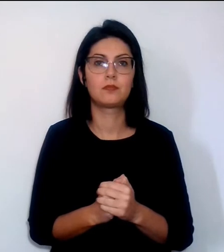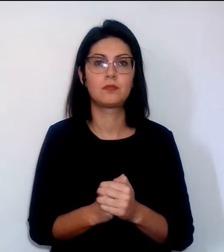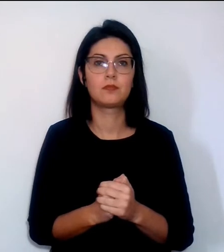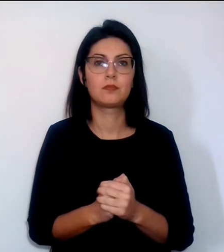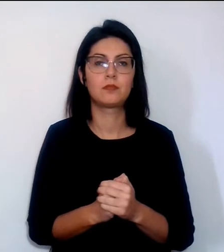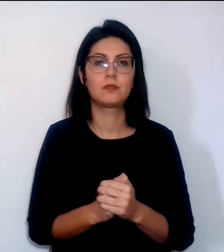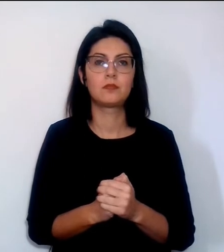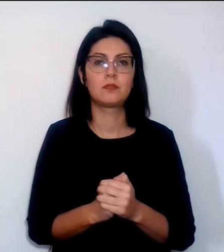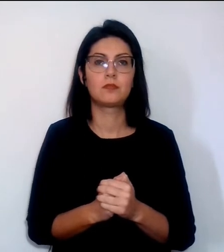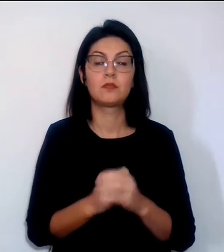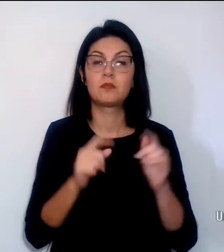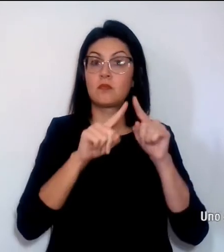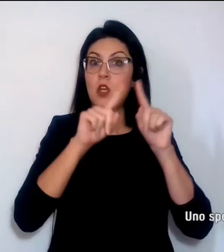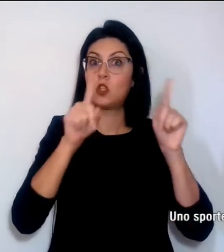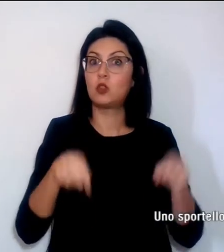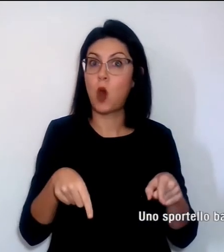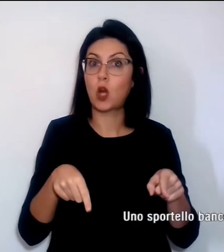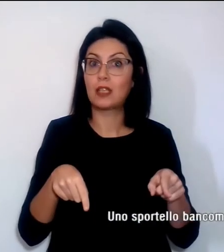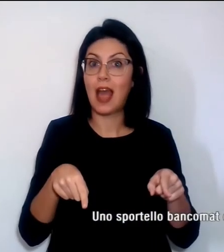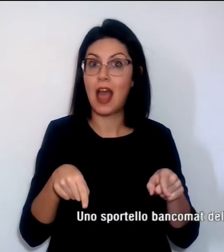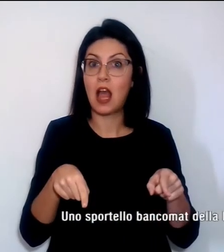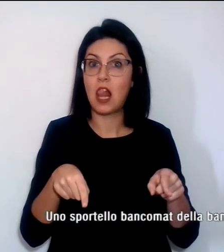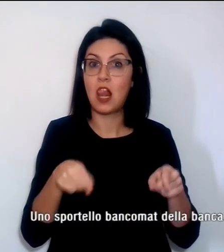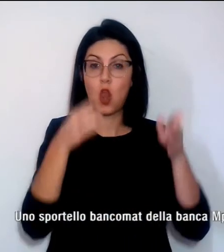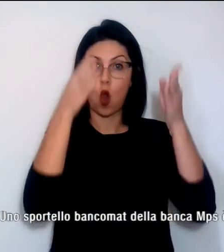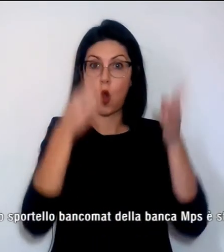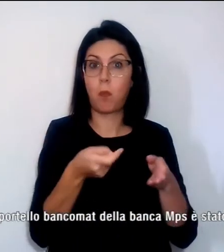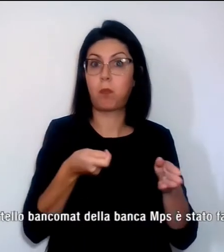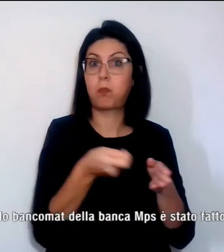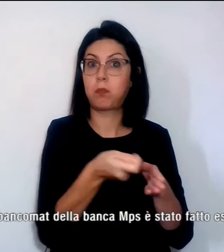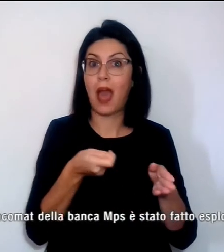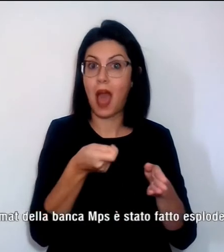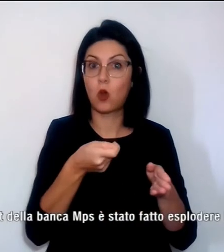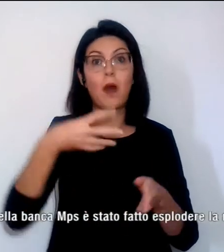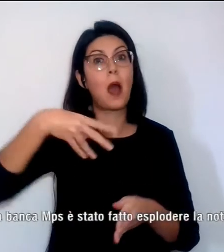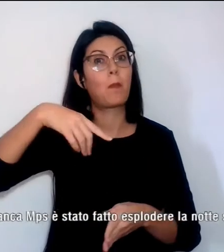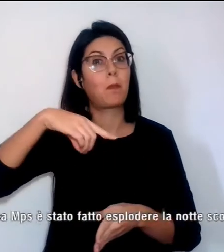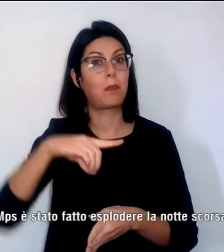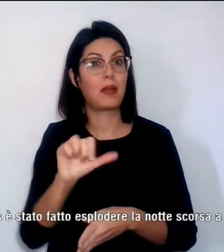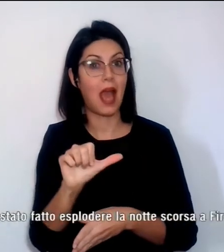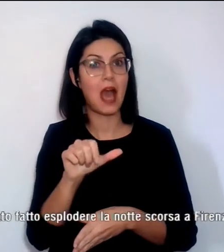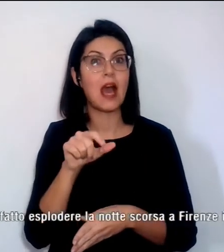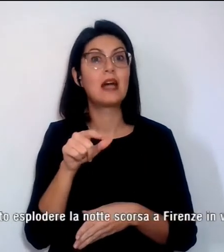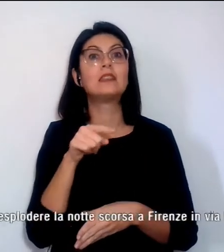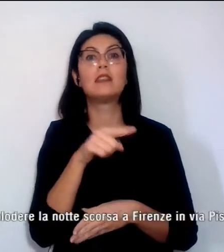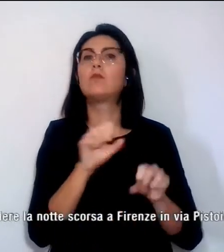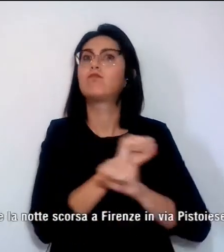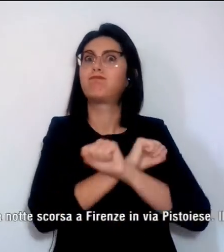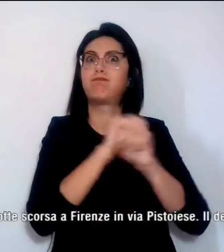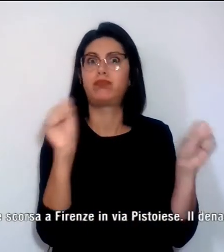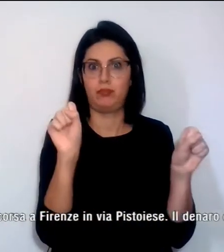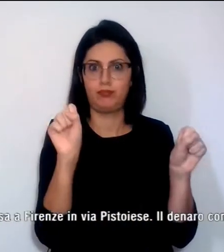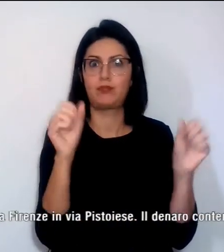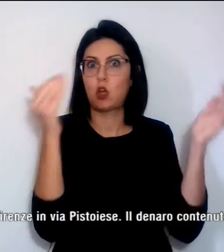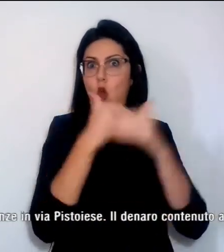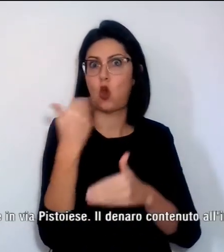Uno sportello Bancomat della Banca Monta dei Paschi di Siena è stato fatto esplodere la notte scorsa